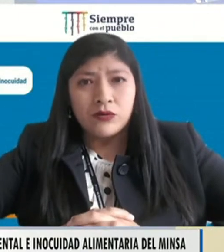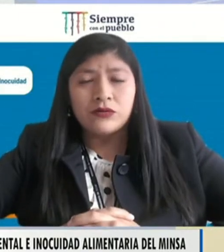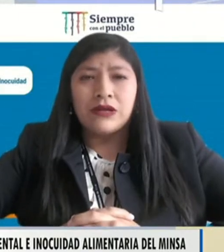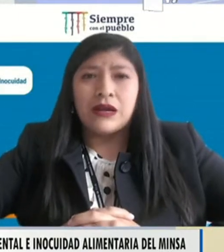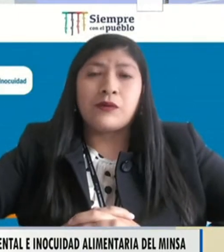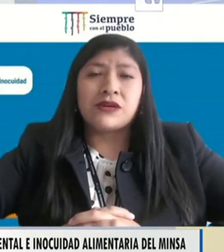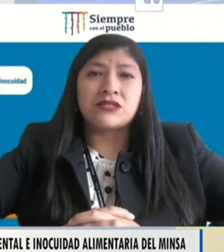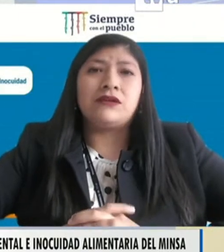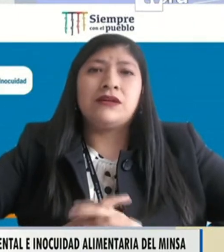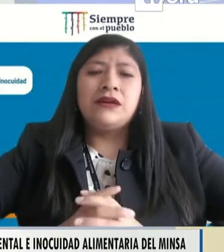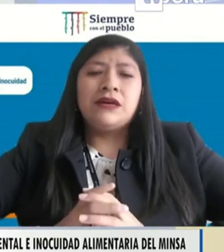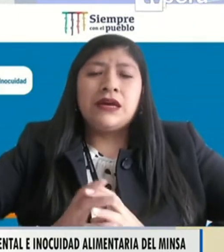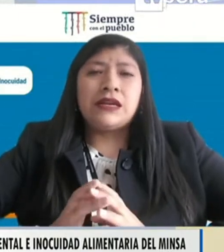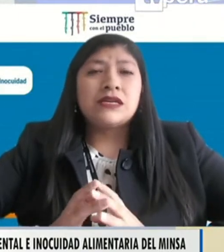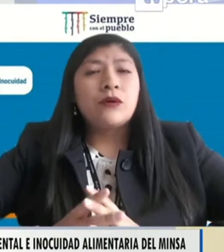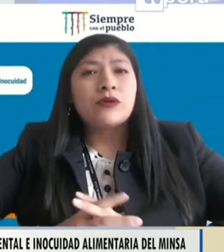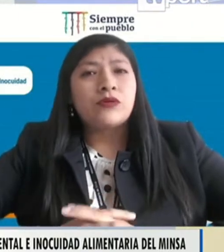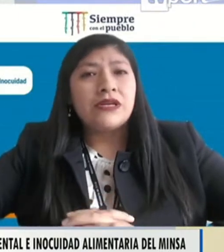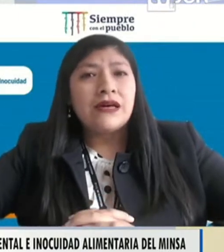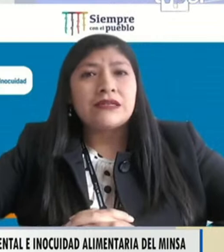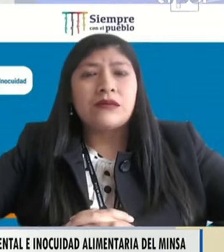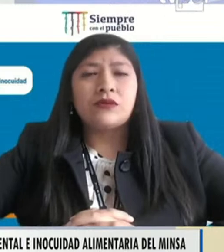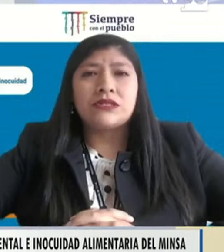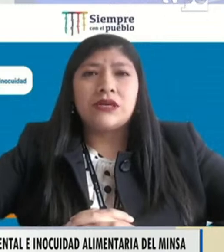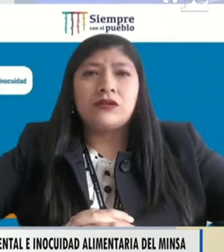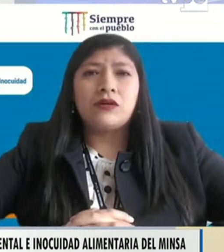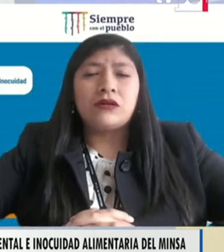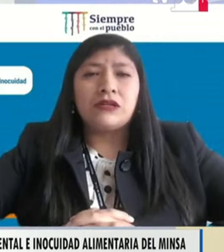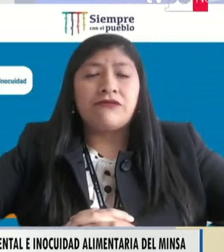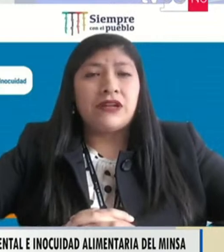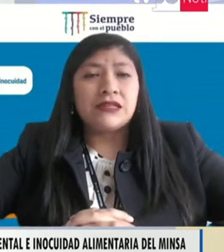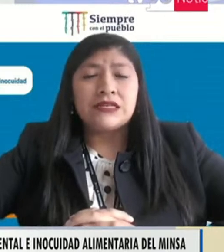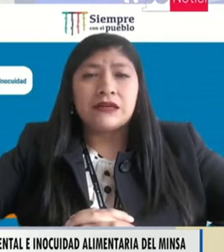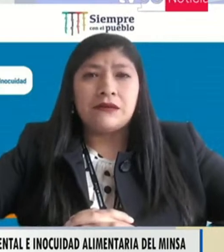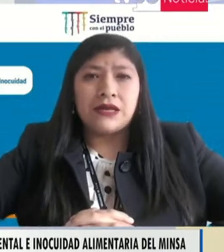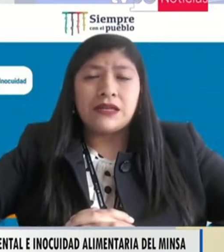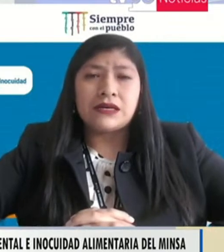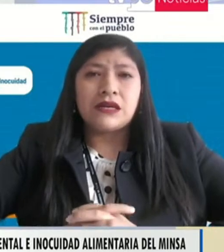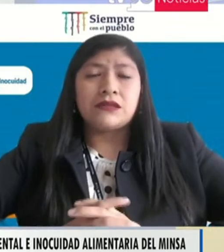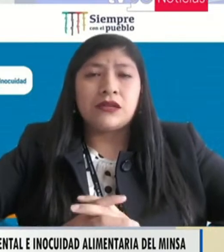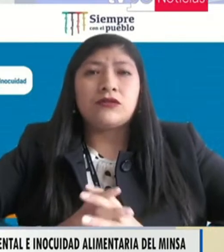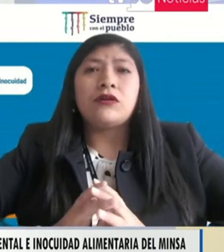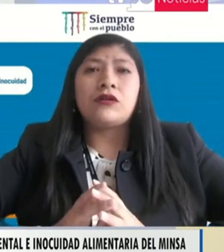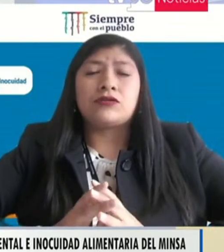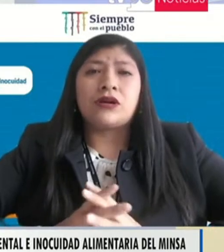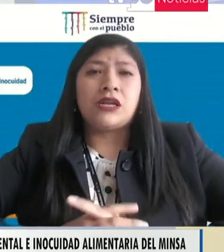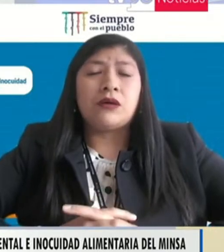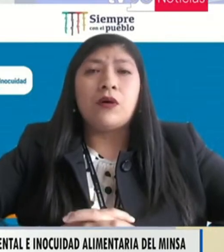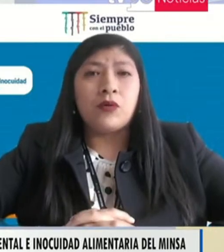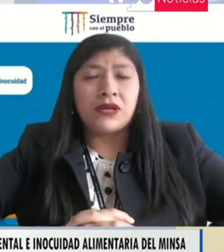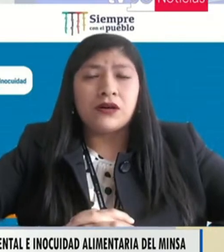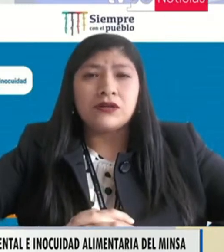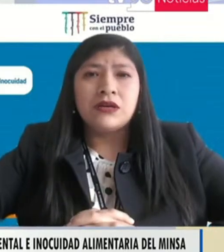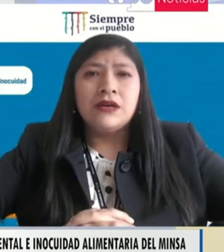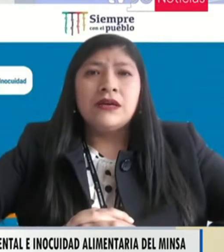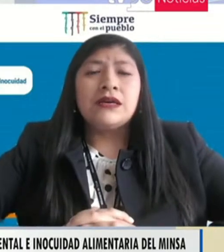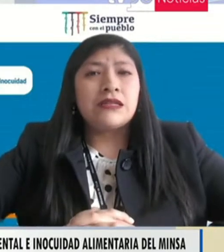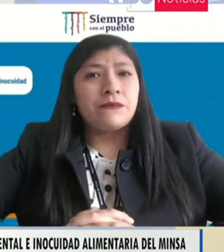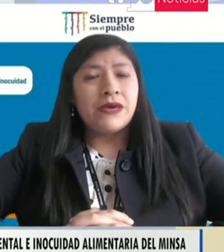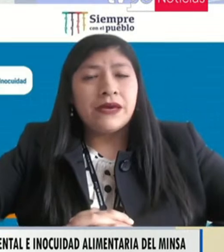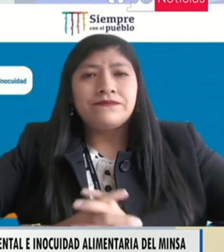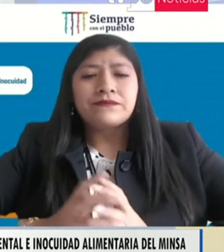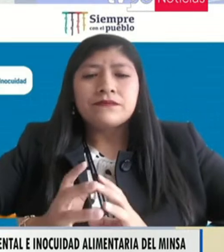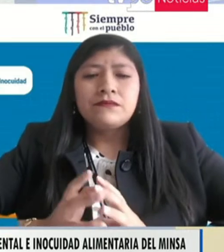para la salud a la población. En esta oportunidad estamos haciendo diferentes actividades entre todos los organismos públicos